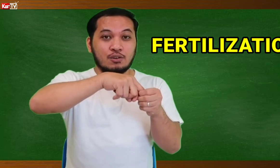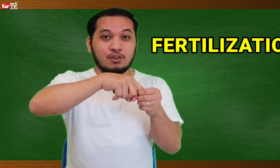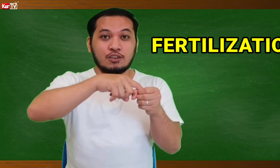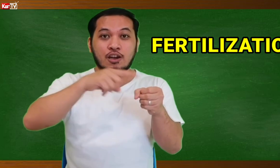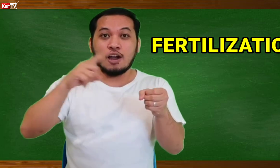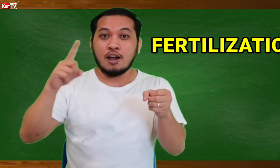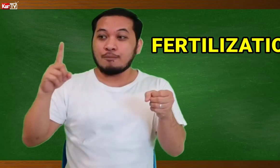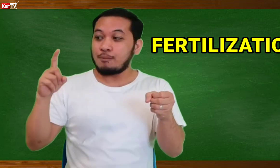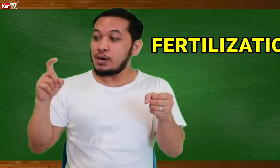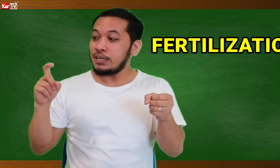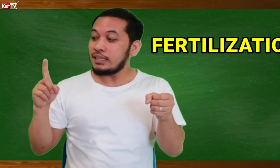FERTILIZATION.